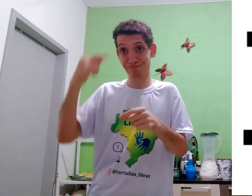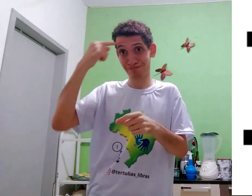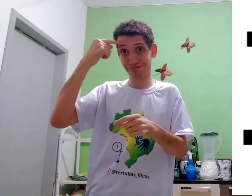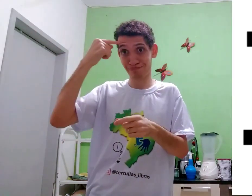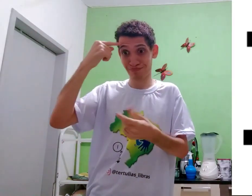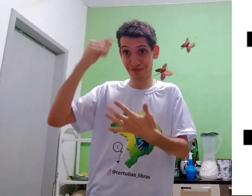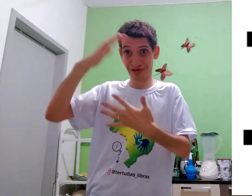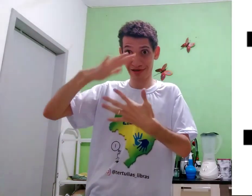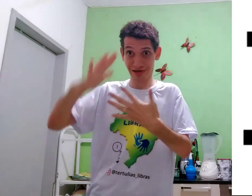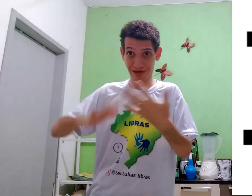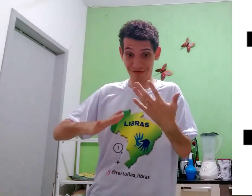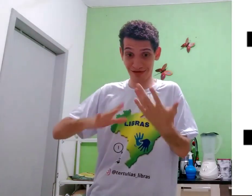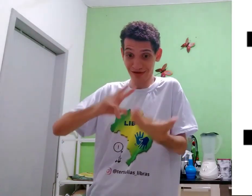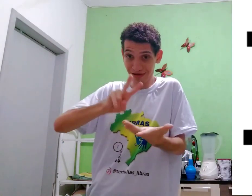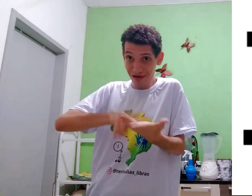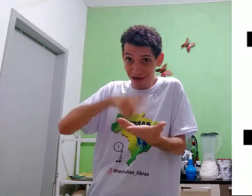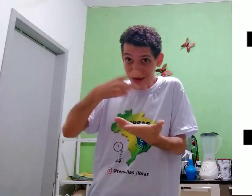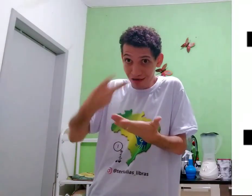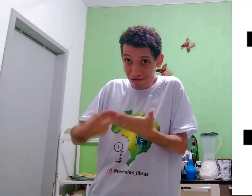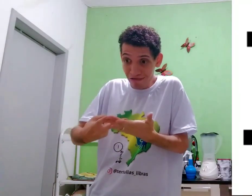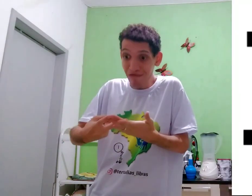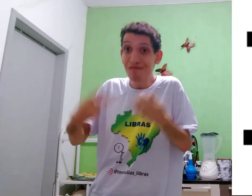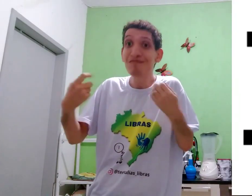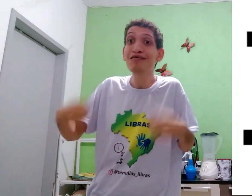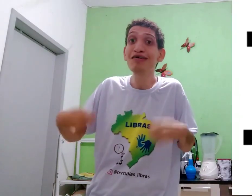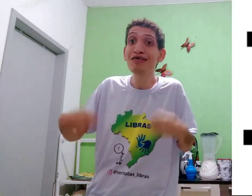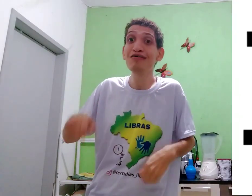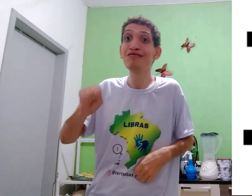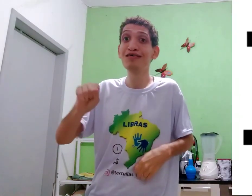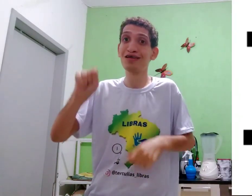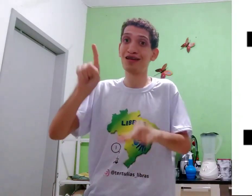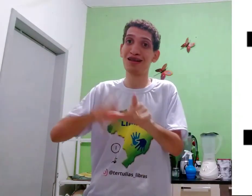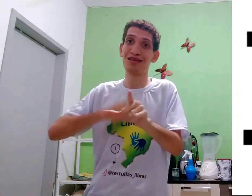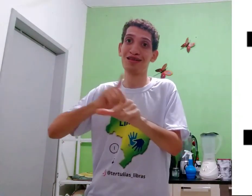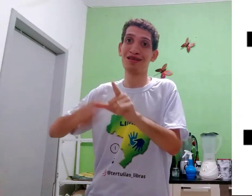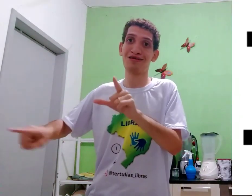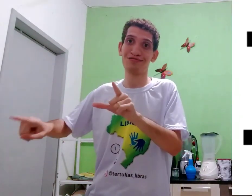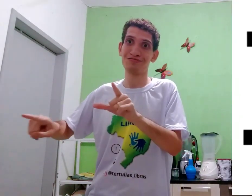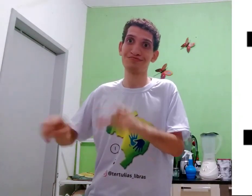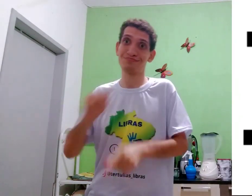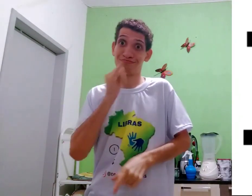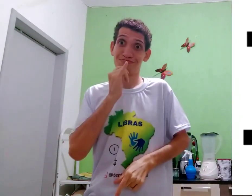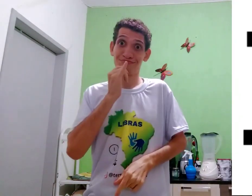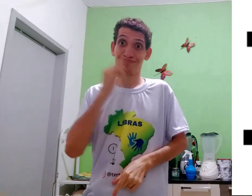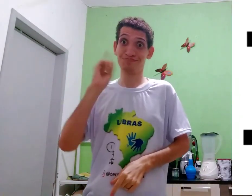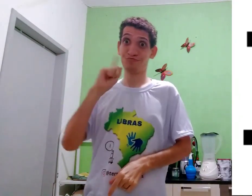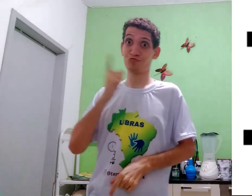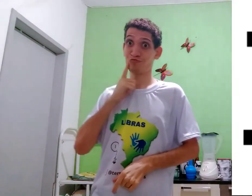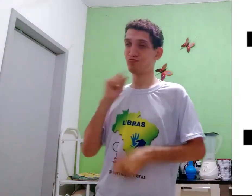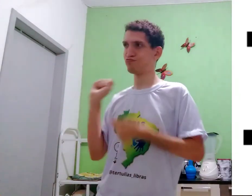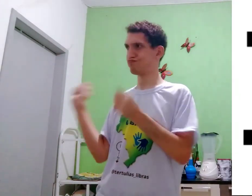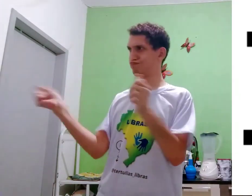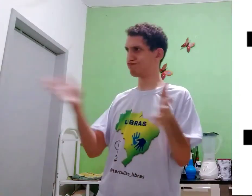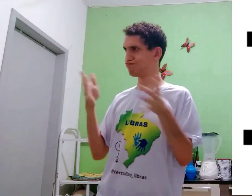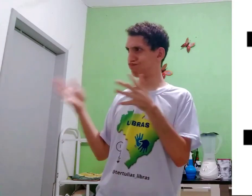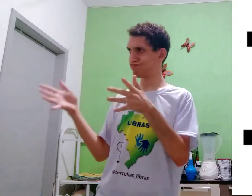pensa, livras, tradução, preciso e literal. Exemplo, surdo,